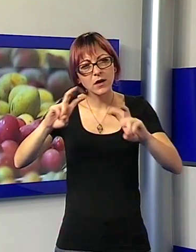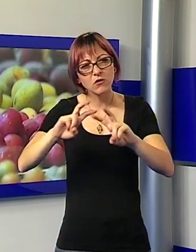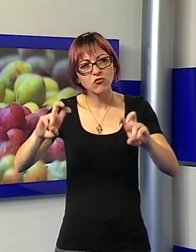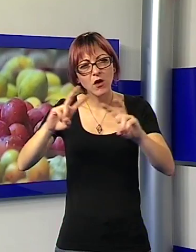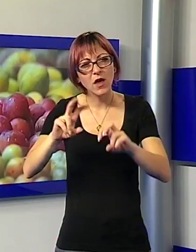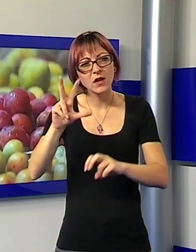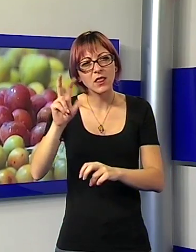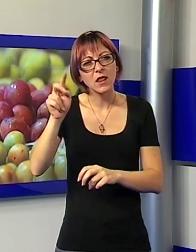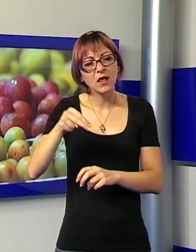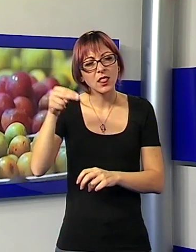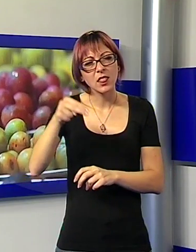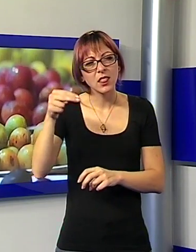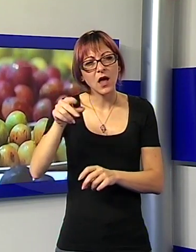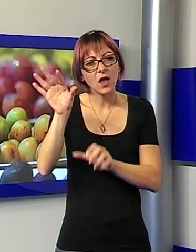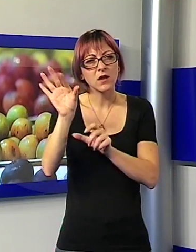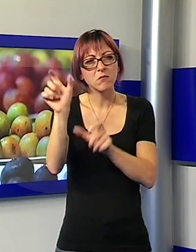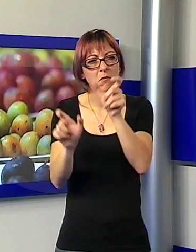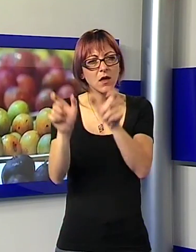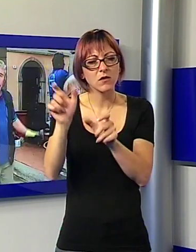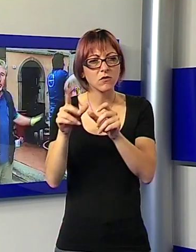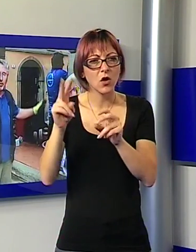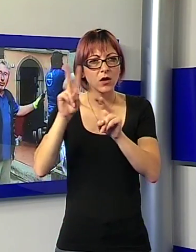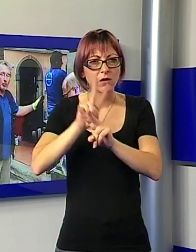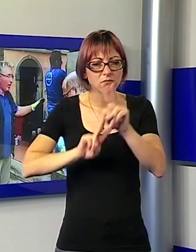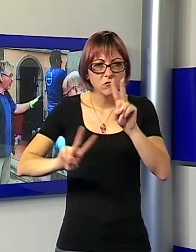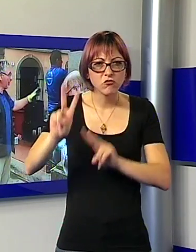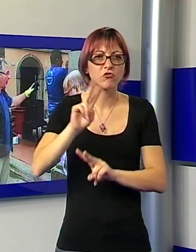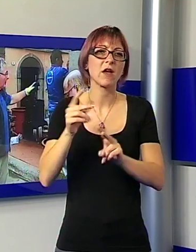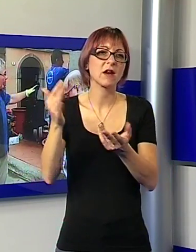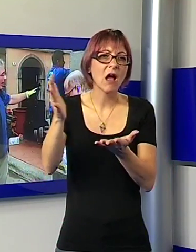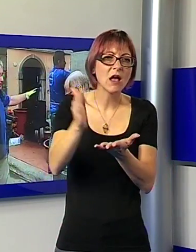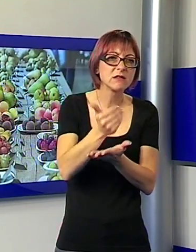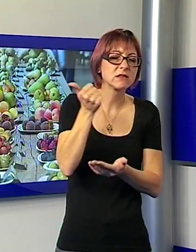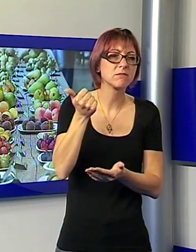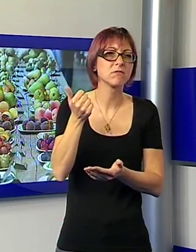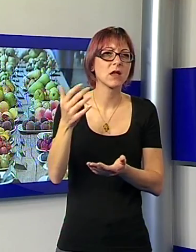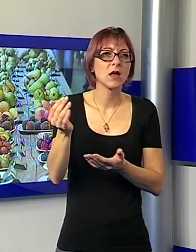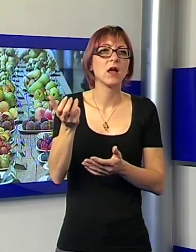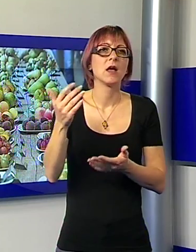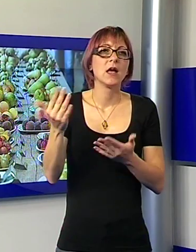30 anni ha selezionato e salvato alcune specie fruttifere che forse oggi sarebbero scomparse.